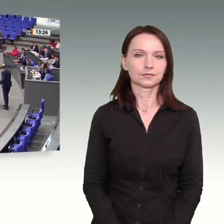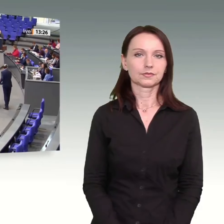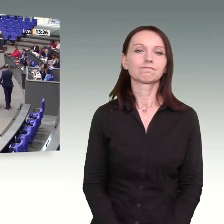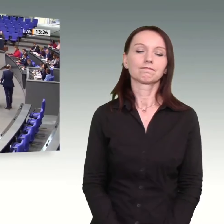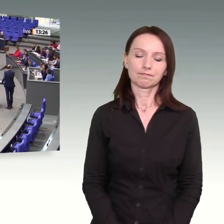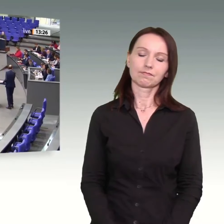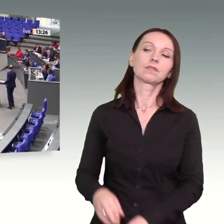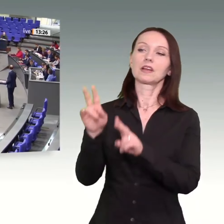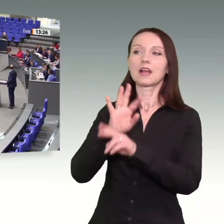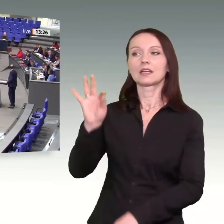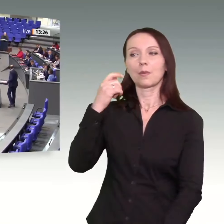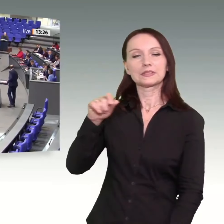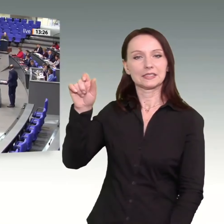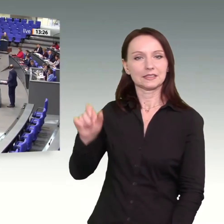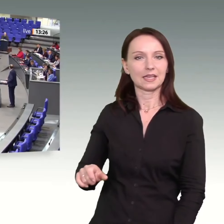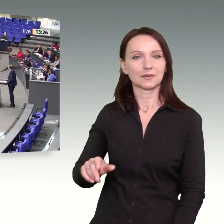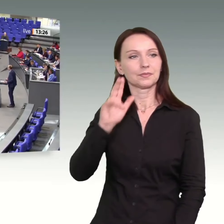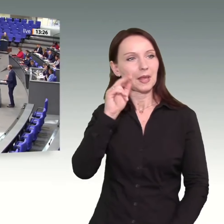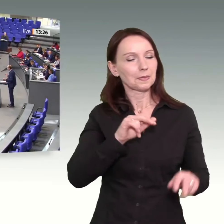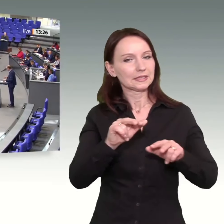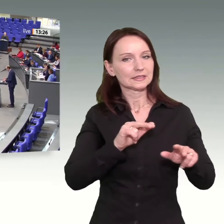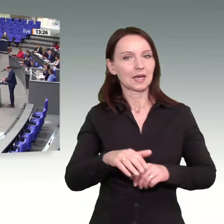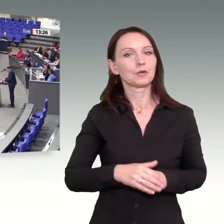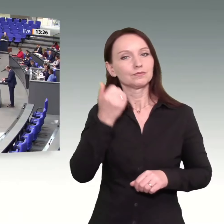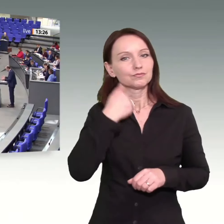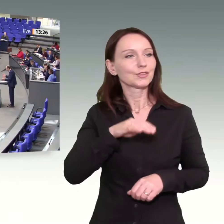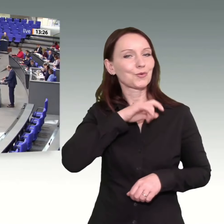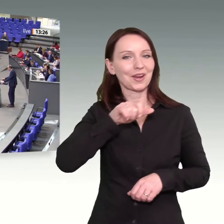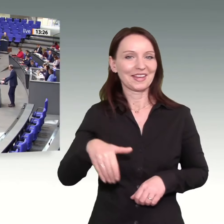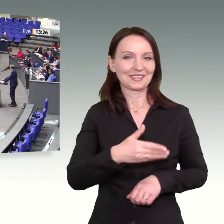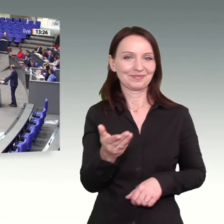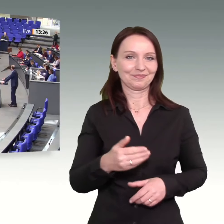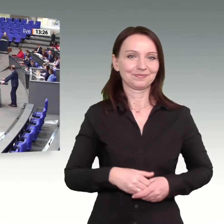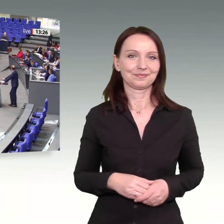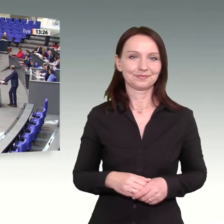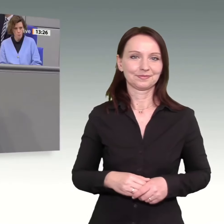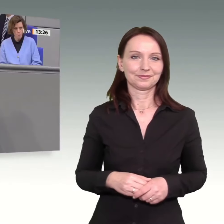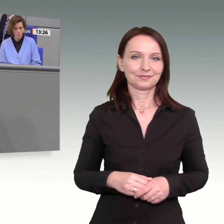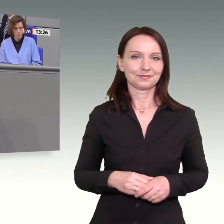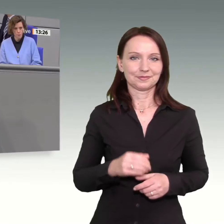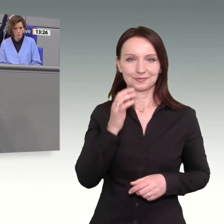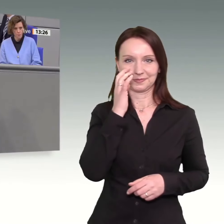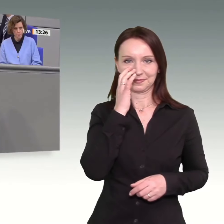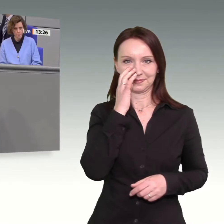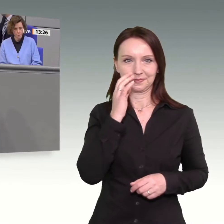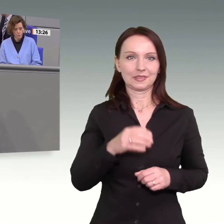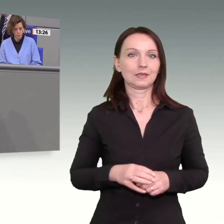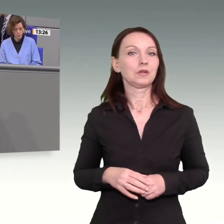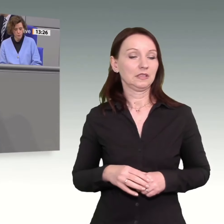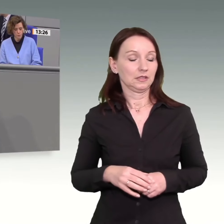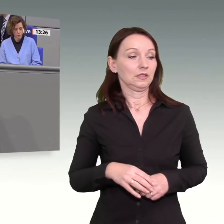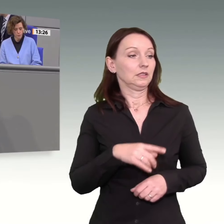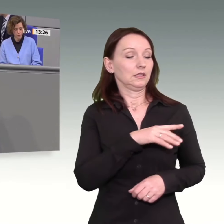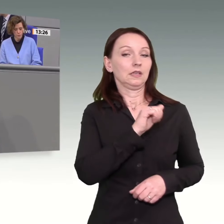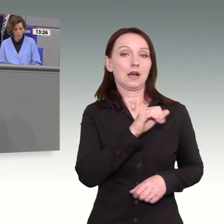Sehr geehrte Frau Präsidentin! Herr Minister! Liebe Kolleginnen und Kollegen! Das war wirklich eine ganz große Anfrage, die